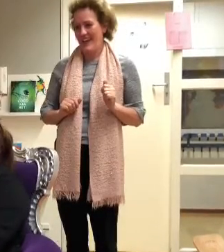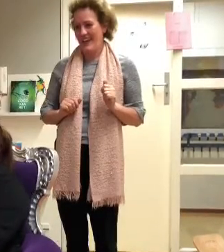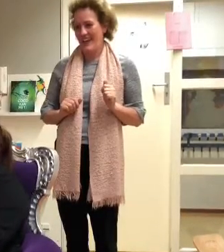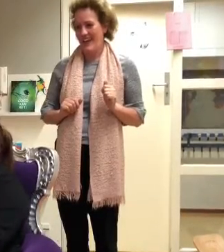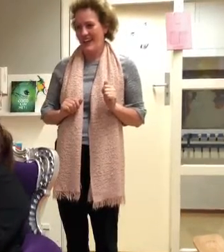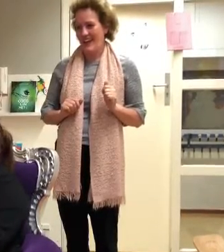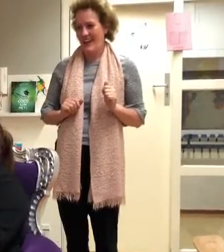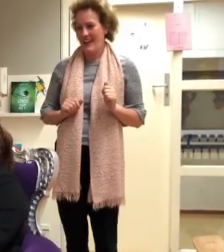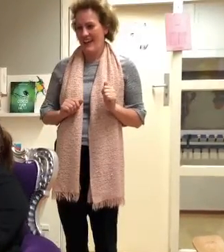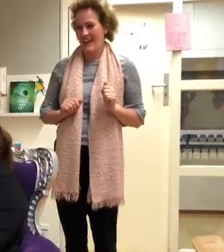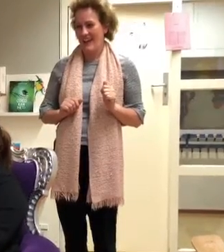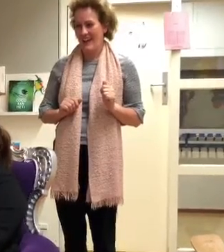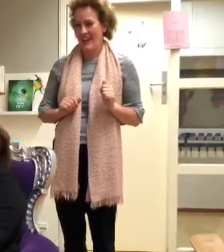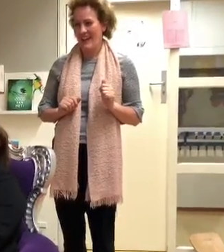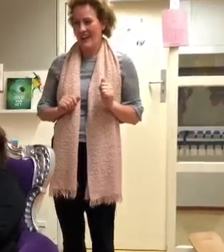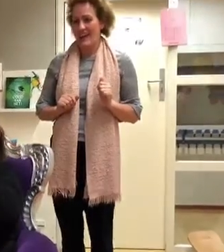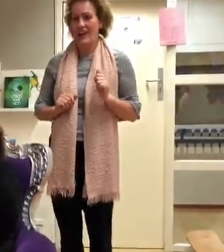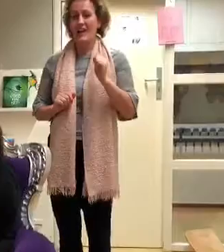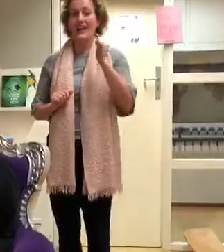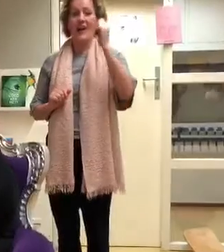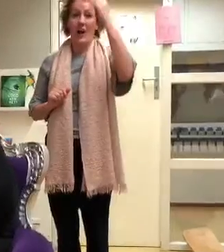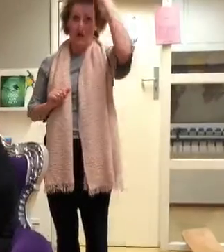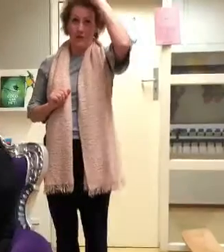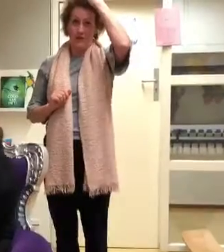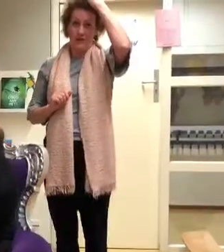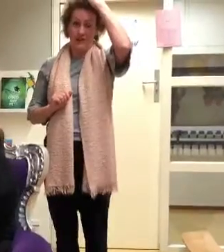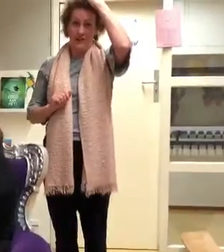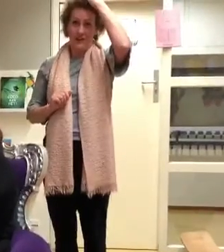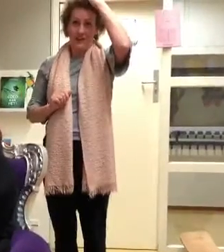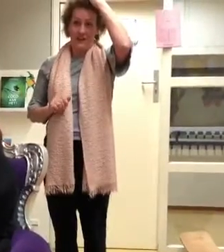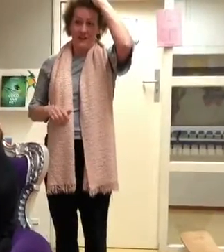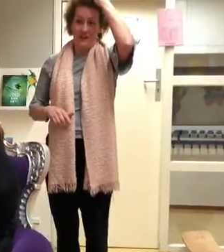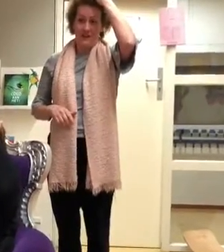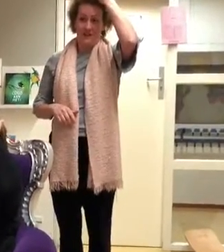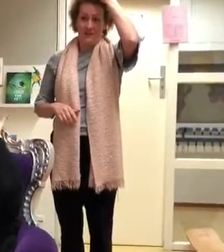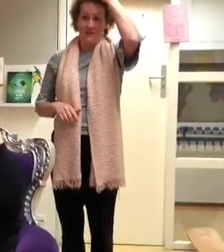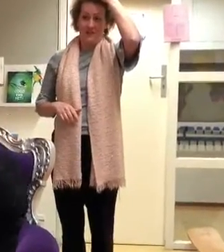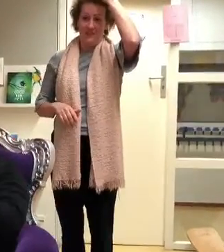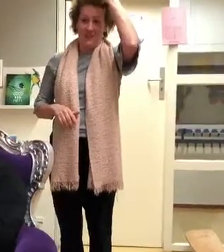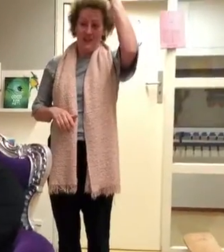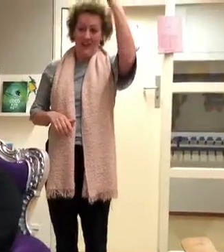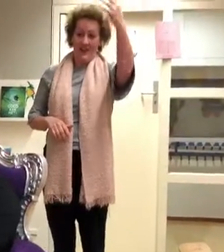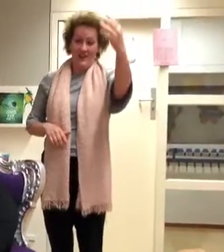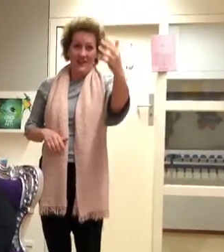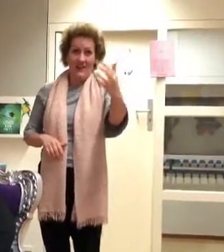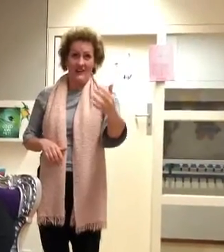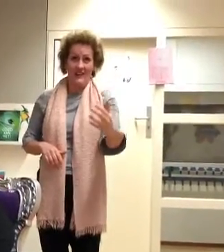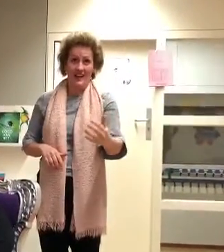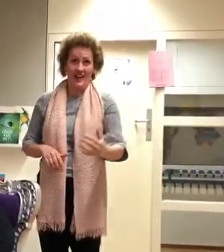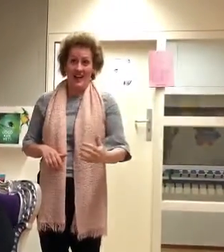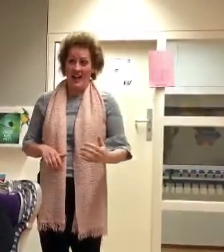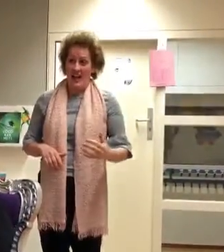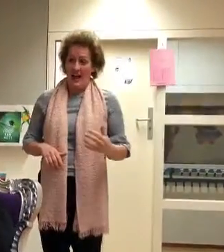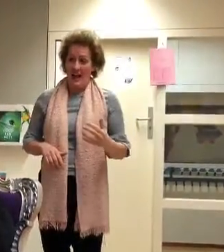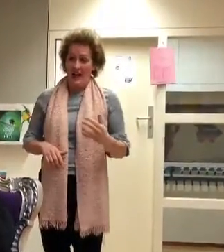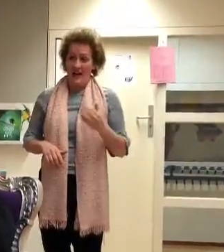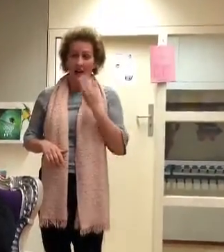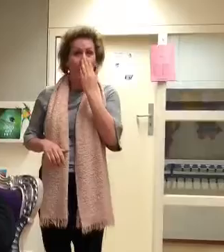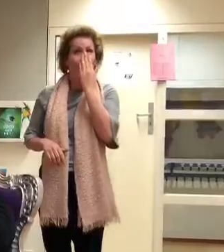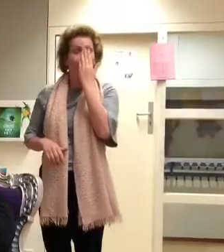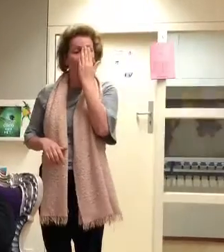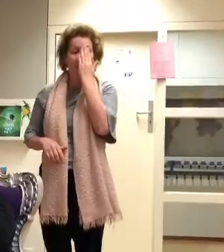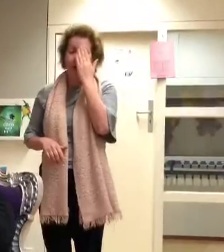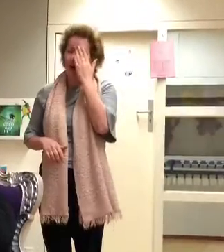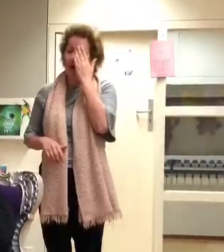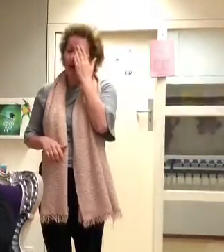Ik geef een handje aan mijn hoofd. Dag, hoofd! Ik geef een handje aan